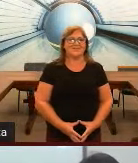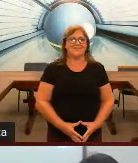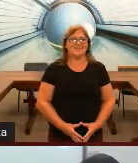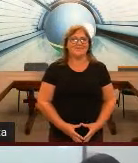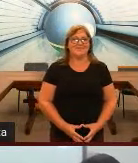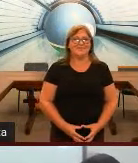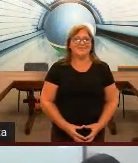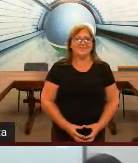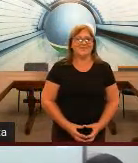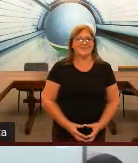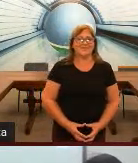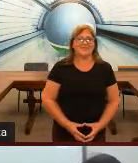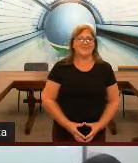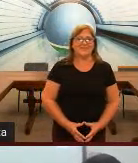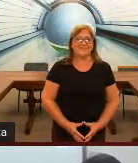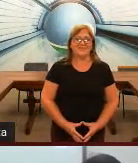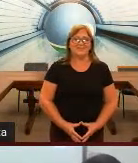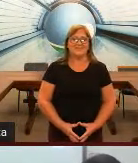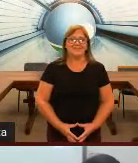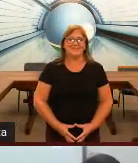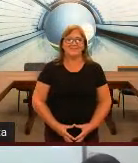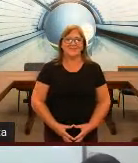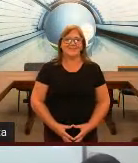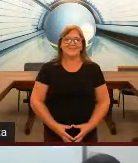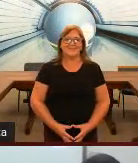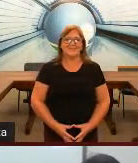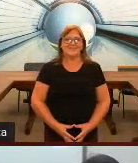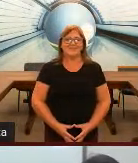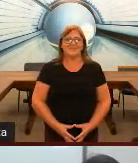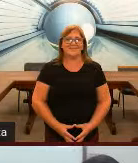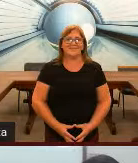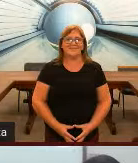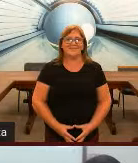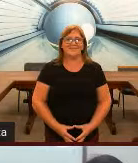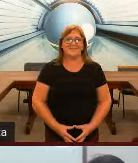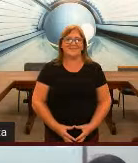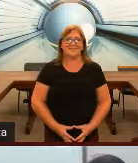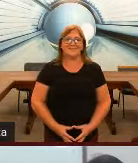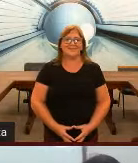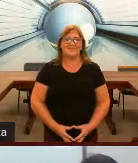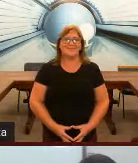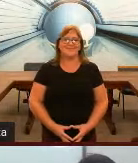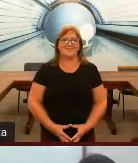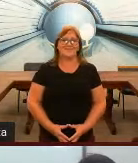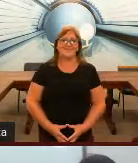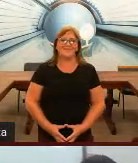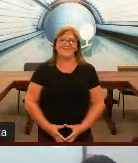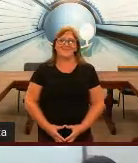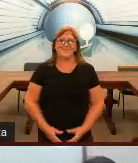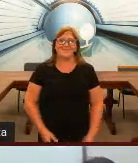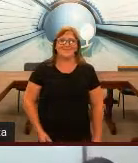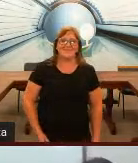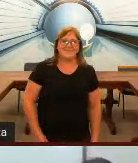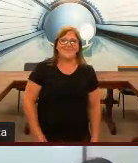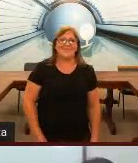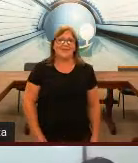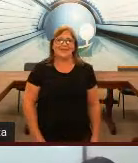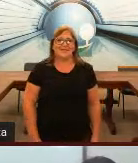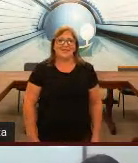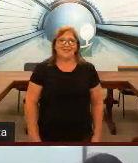emitir esse certificado digital para você tudo bem? Consegui esclarecer? Obrigada Wilson pode continuar por gentileza